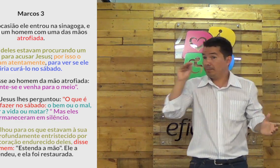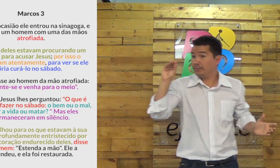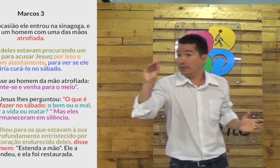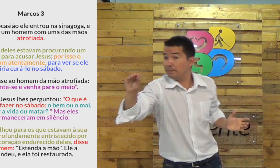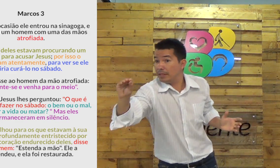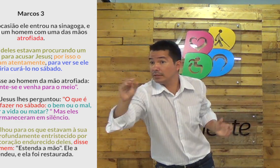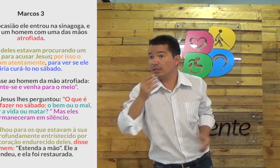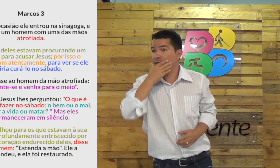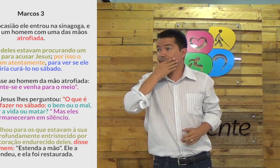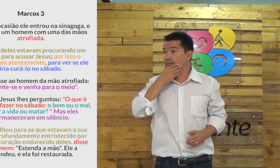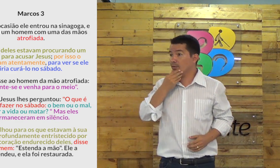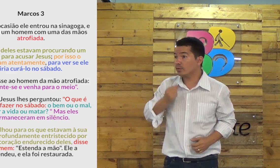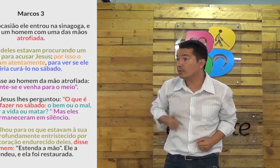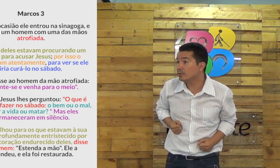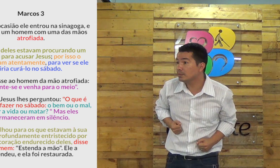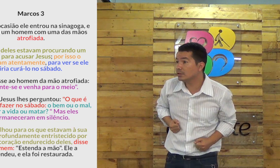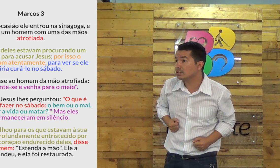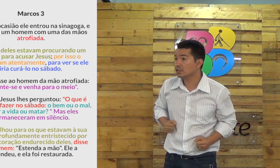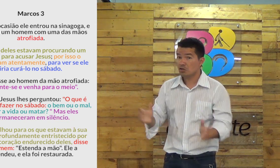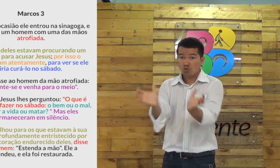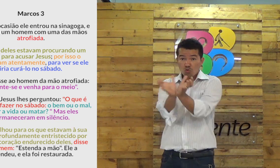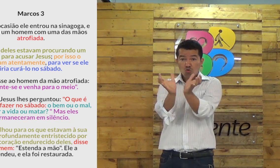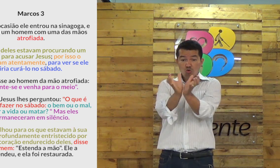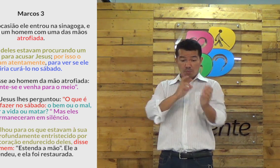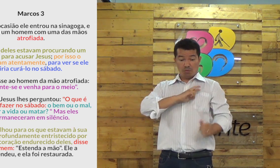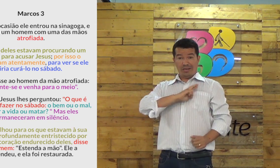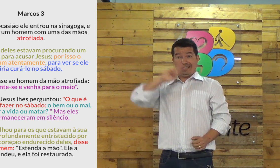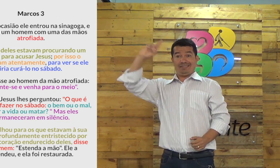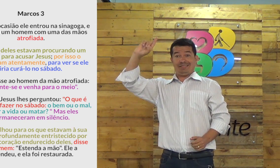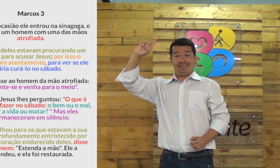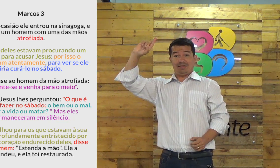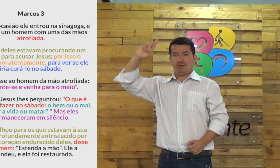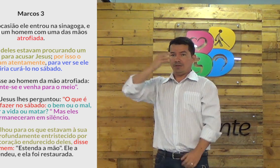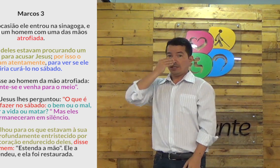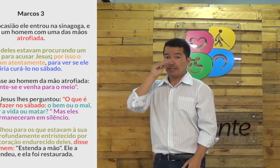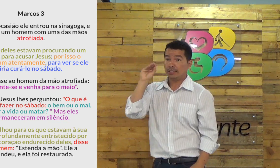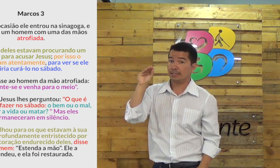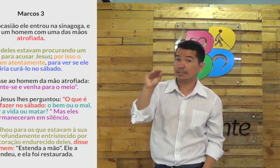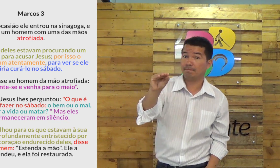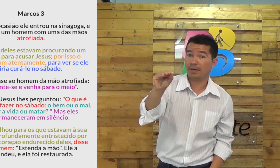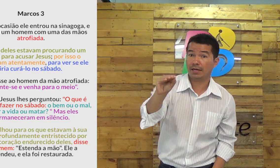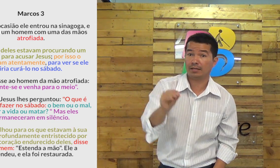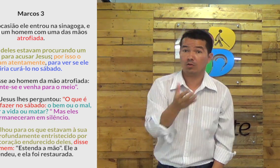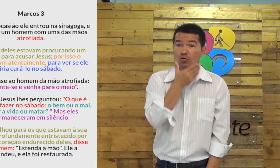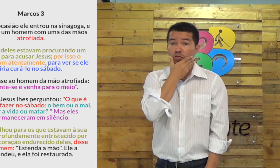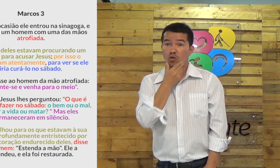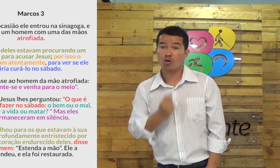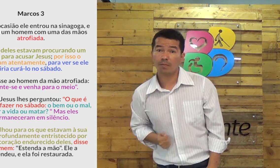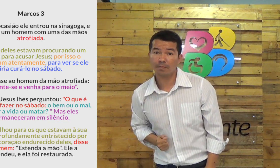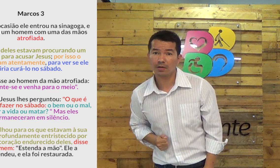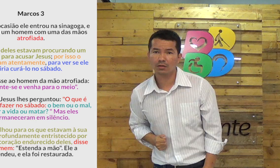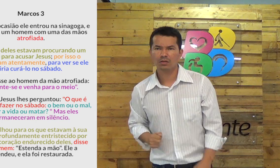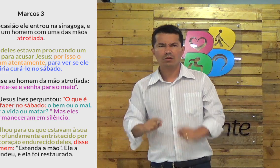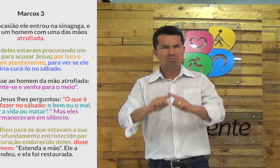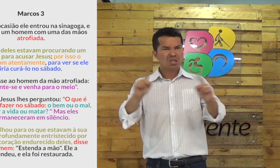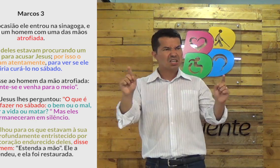Uma espécie de igreja estava desprezando aquele homem. O grupo de religiosos também desprezava aquele homem.